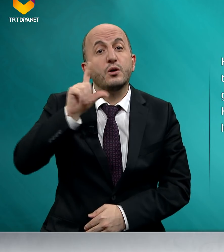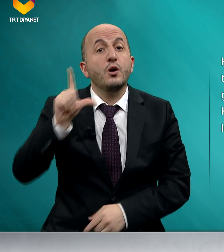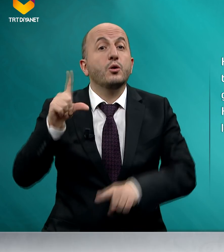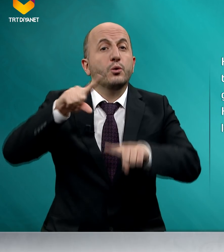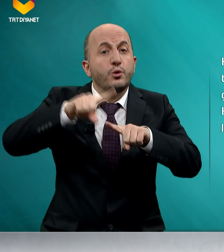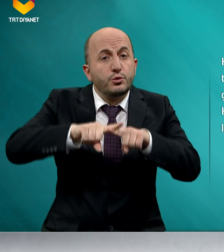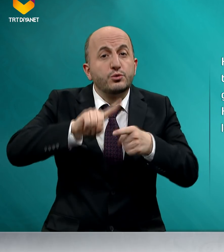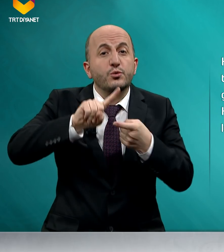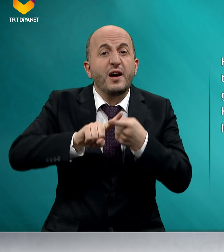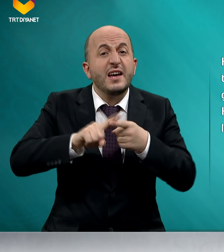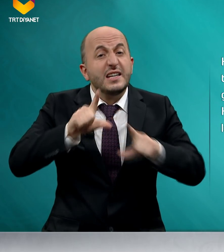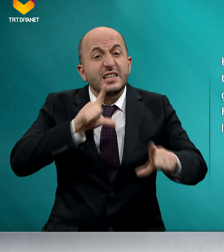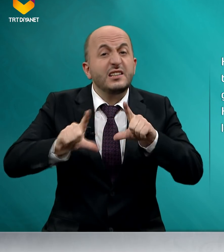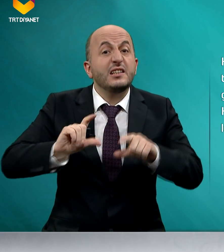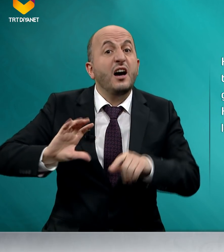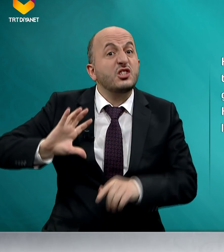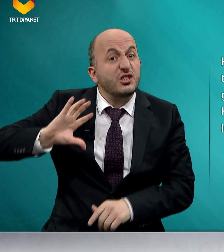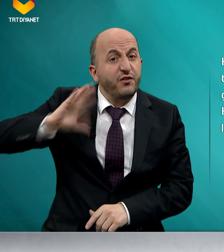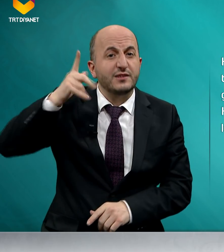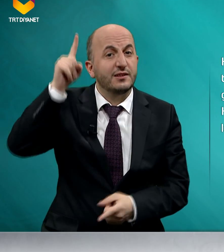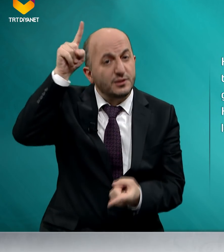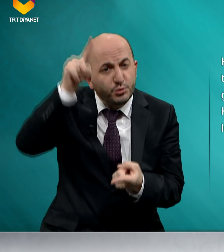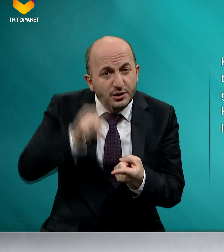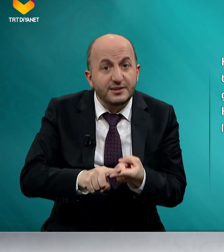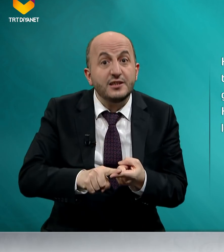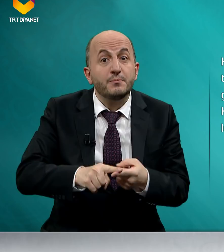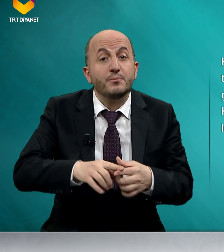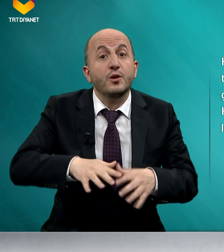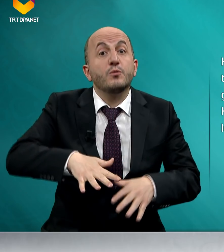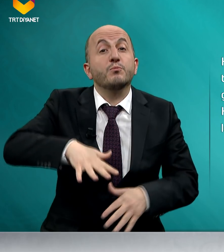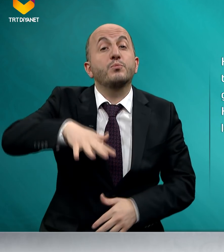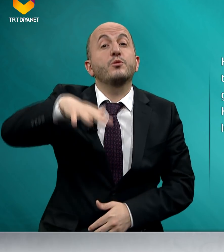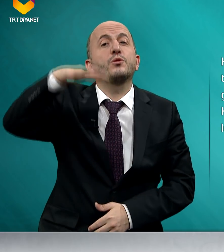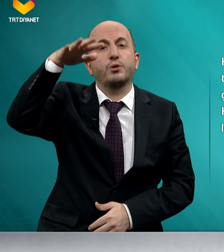lüks ve ihtiyaç fazlası tüketim büyüyor.